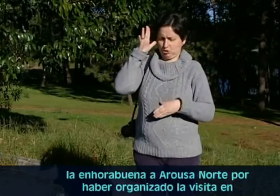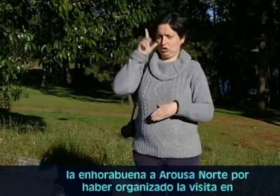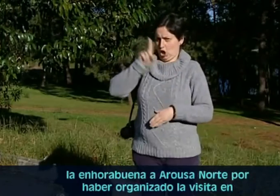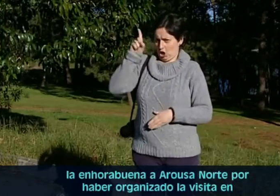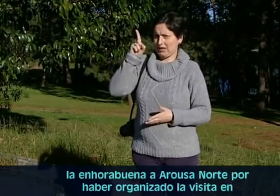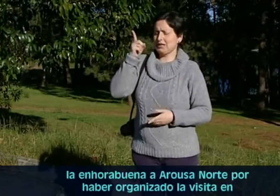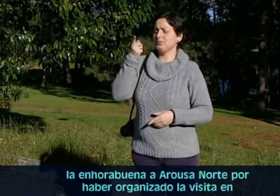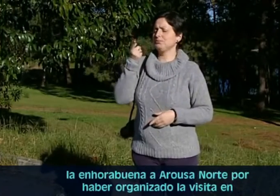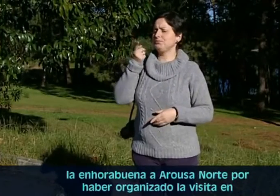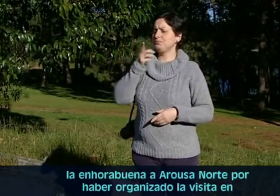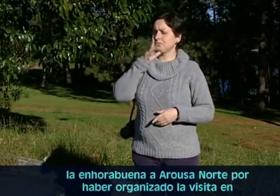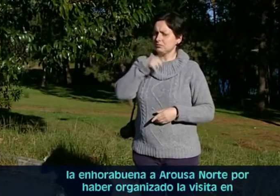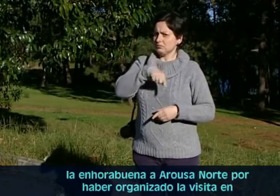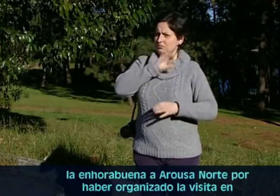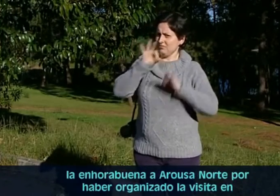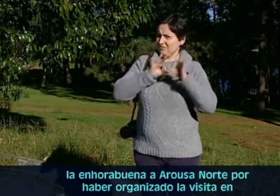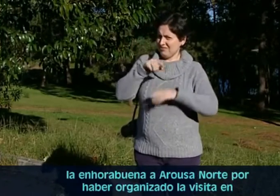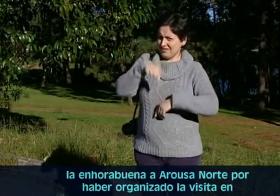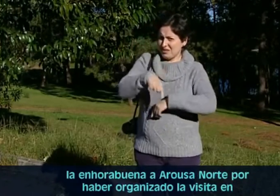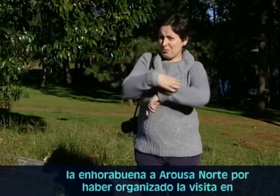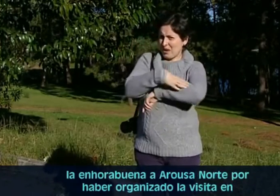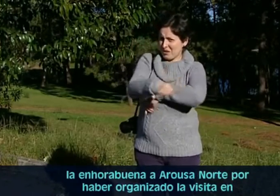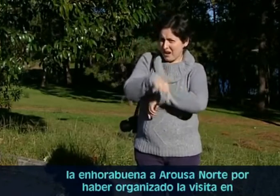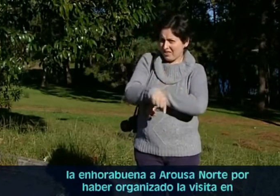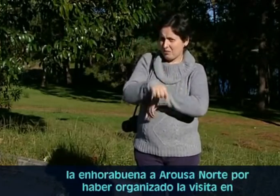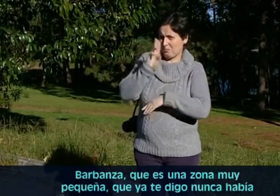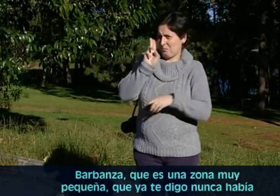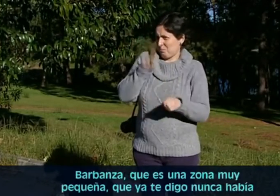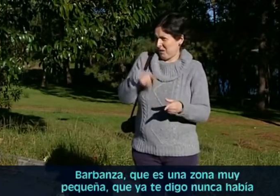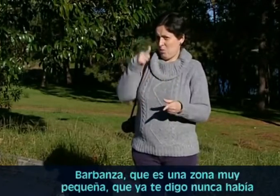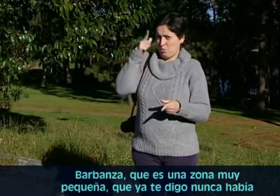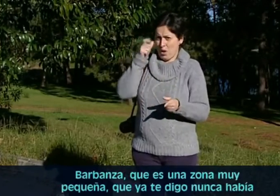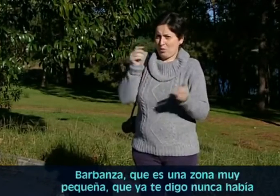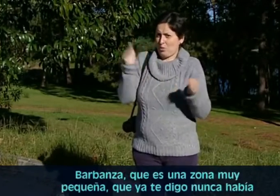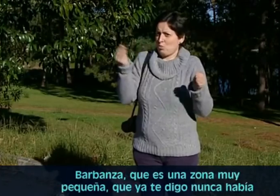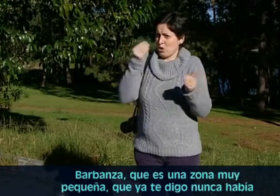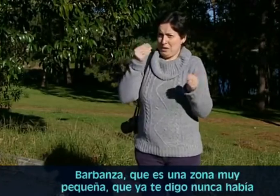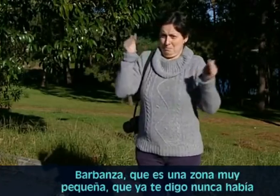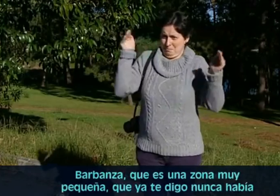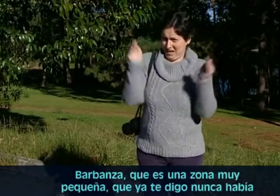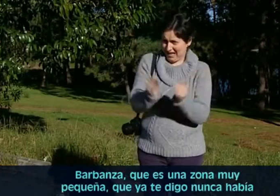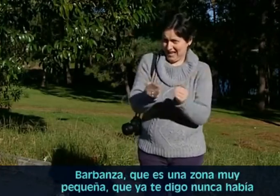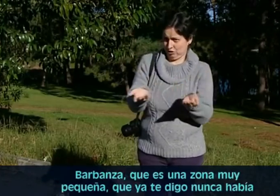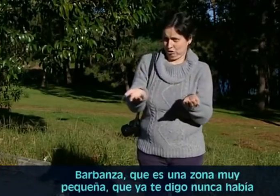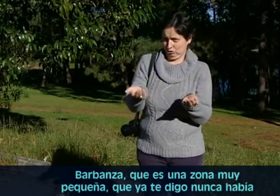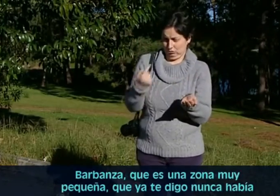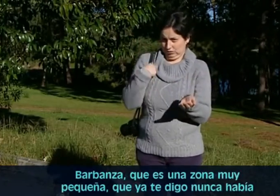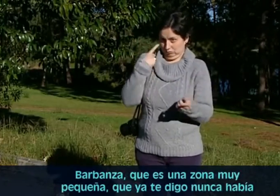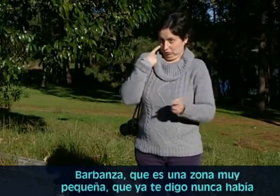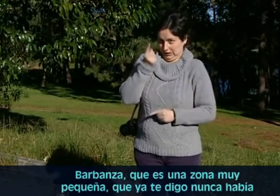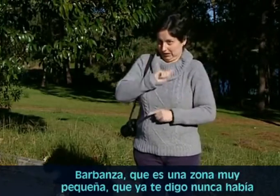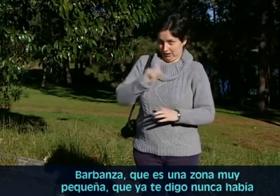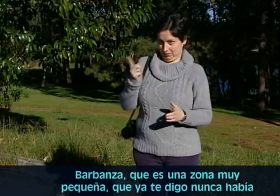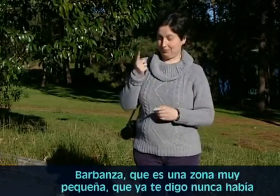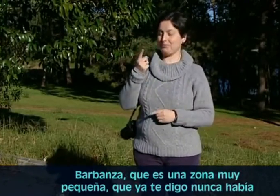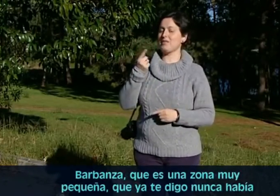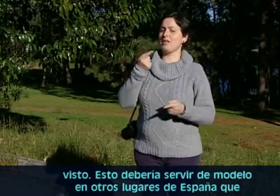enhorabuena a Arousa Norte por haber organizado la visita en Barbanza, que es una zona muy pequeña que, ya te digo, nunca había